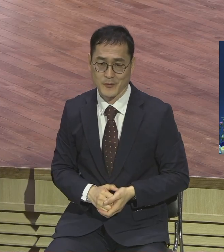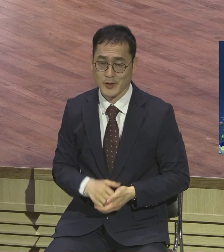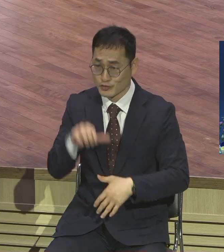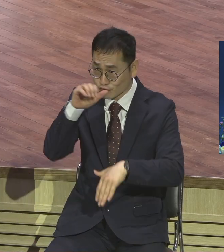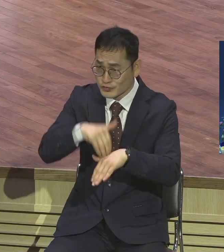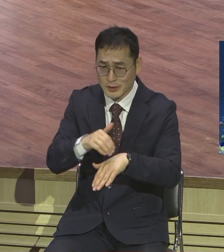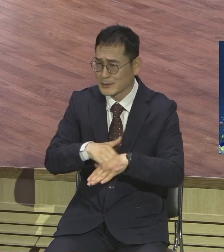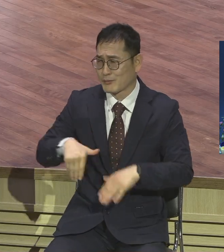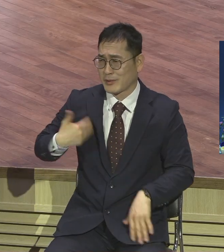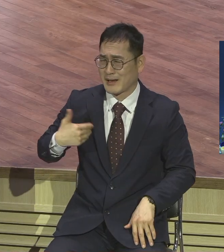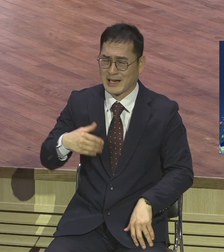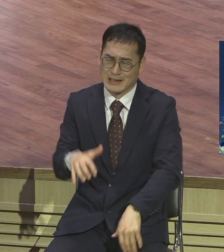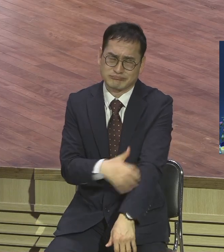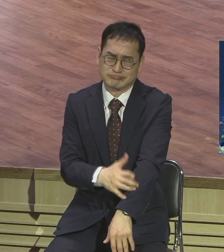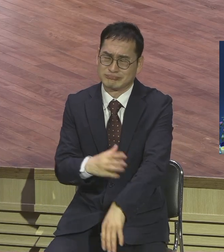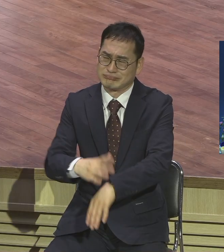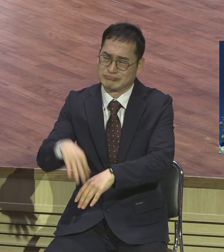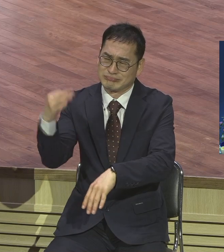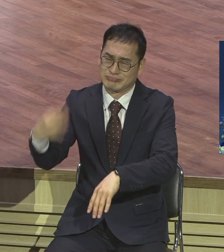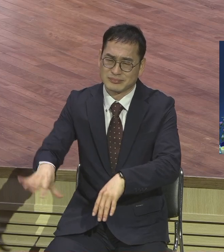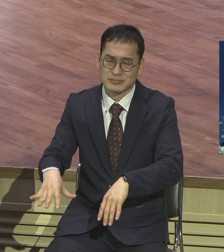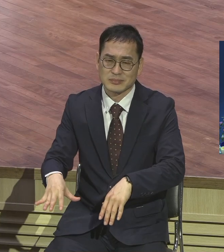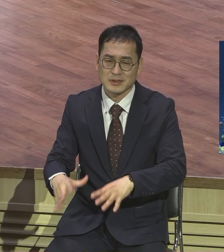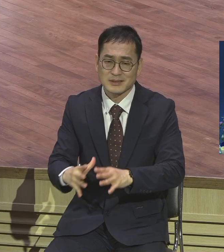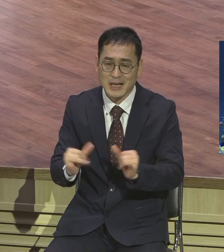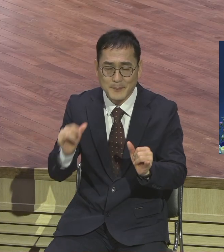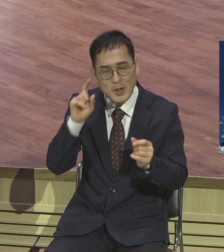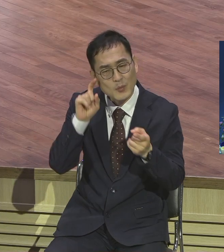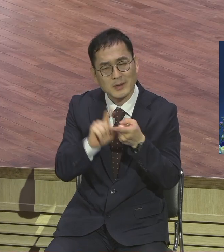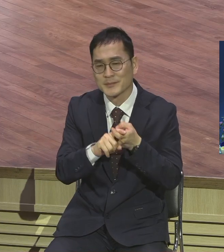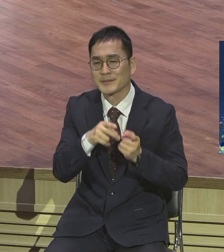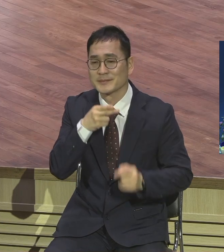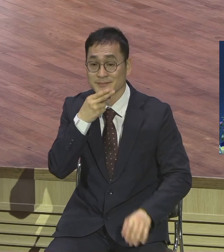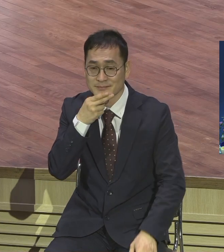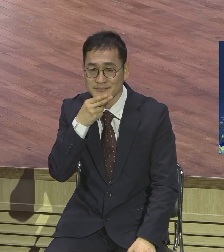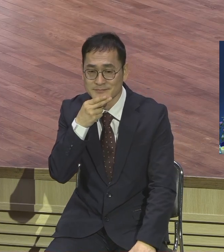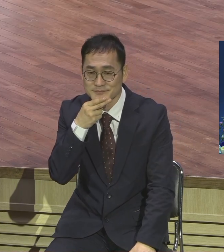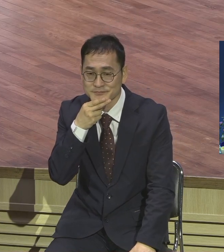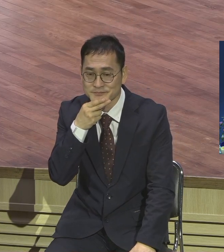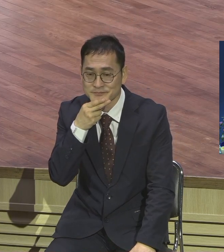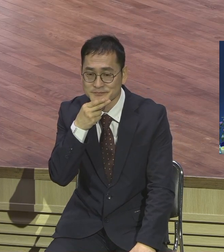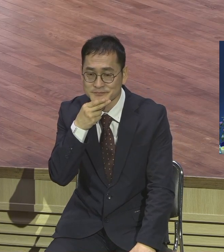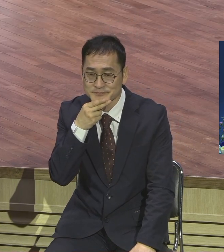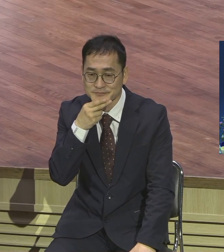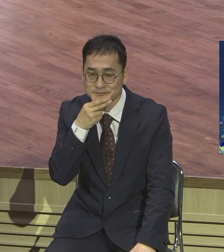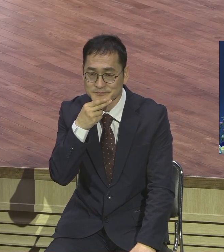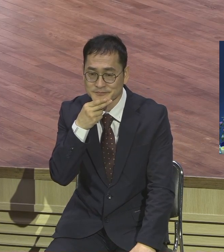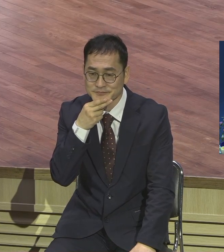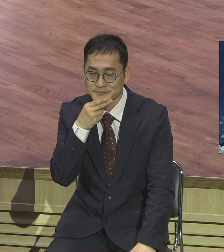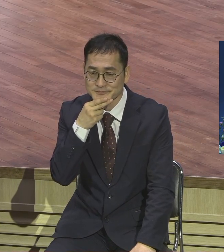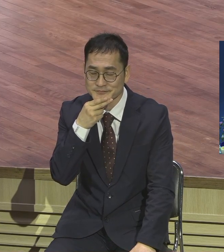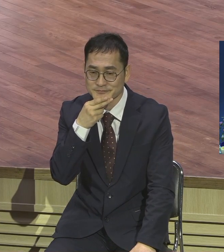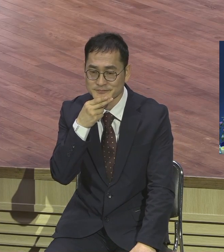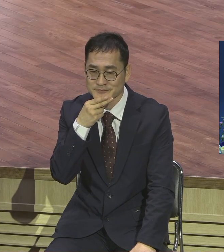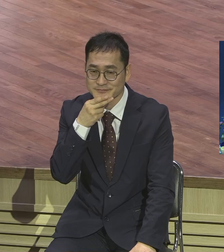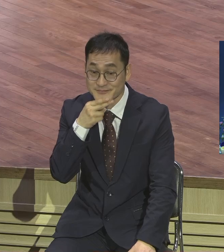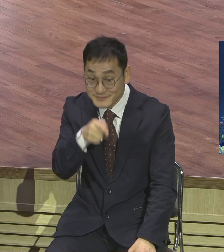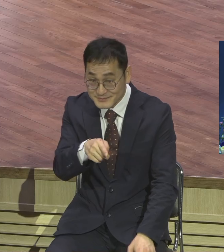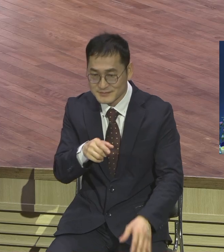사람들은 있겠지만 전혀 관심 없어요 그러면 당하죠 사단에게 체질